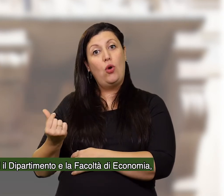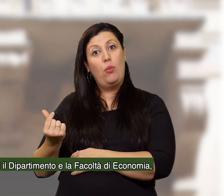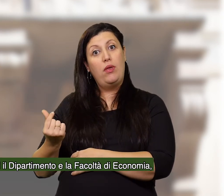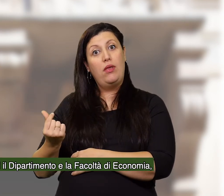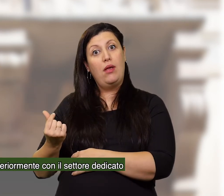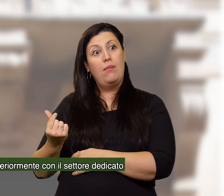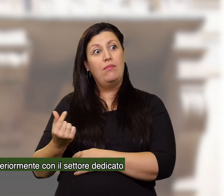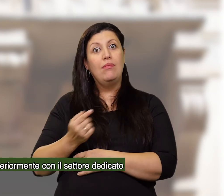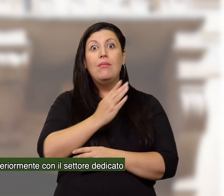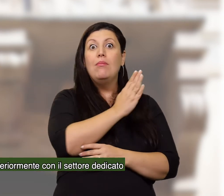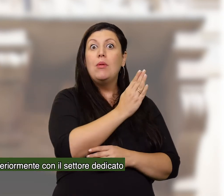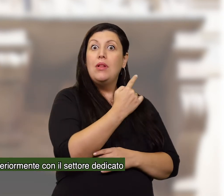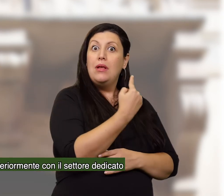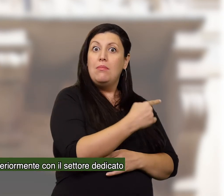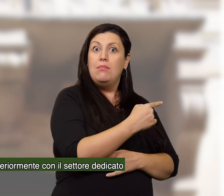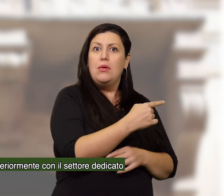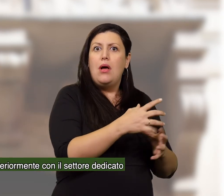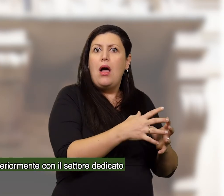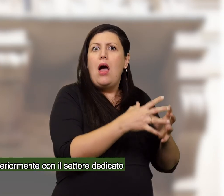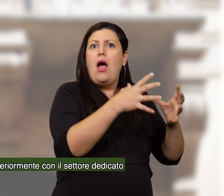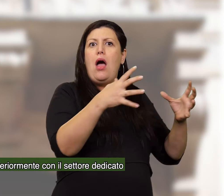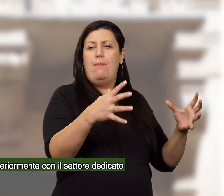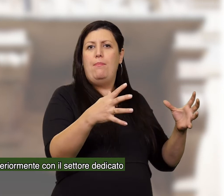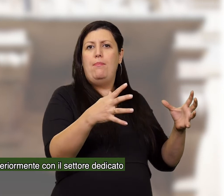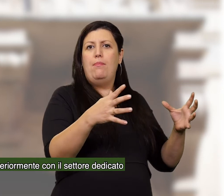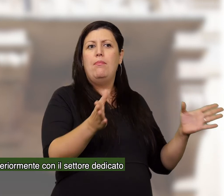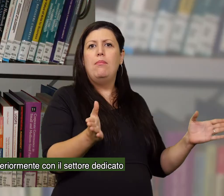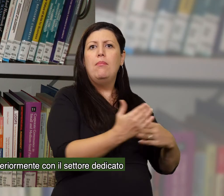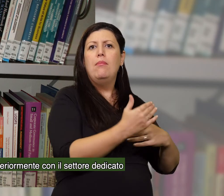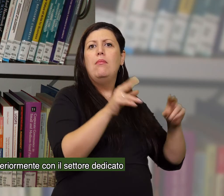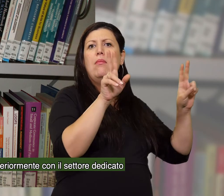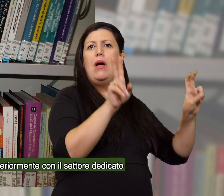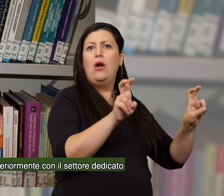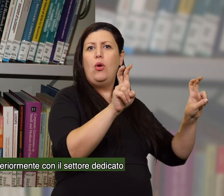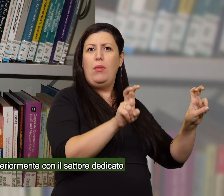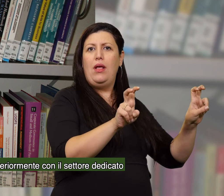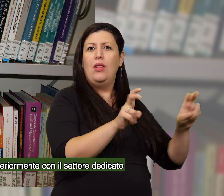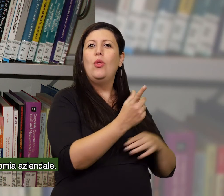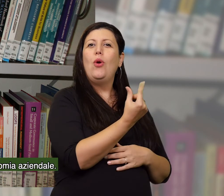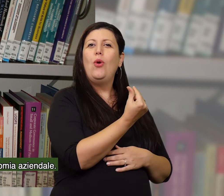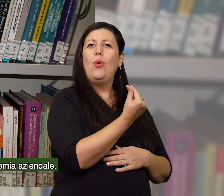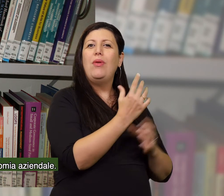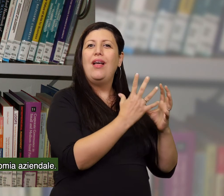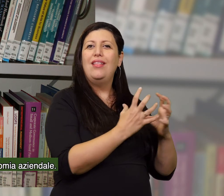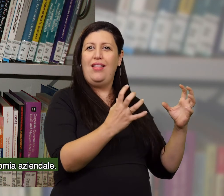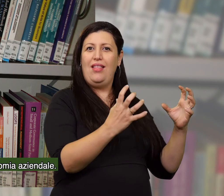la biblioteca si sviluppa ulteriormente, con il settore dedicato all'economia aziendale.